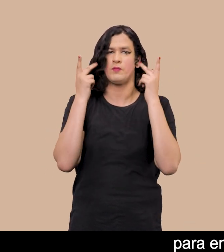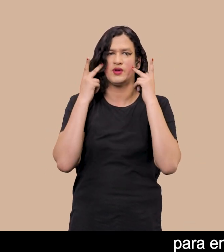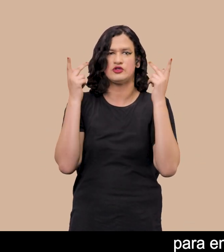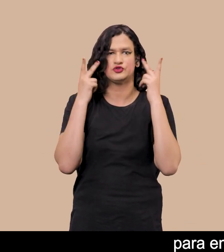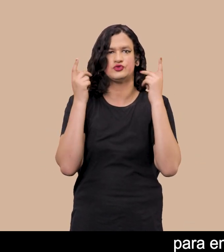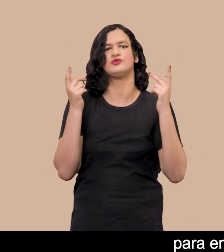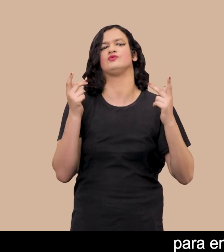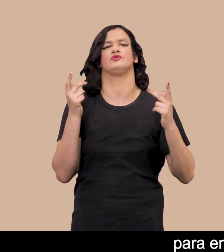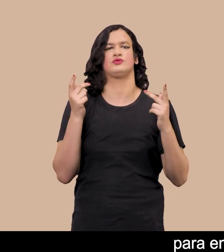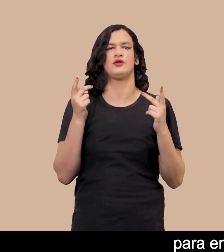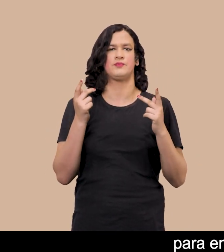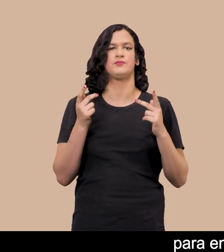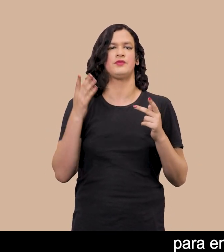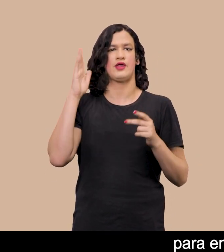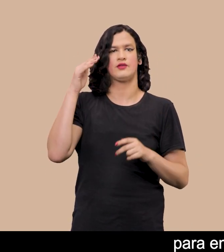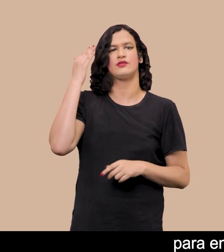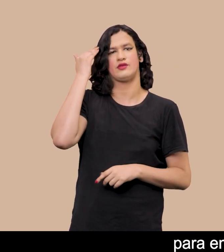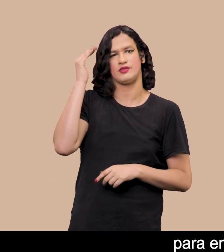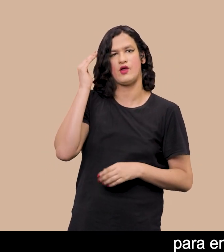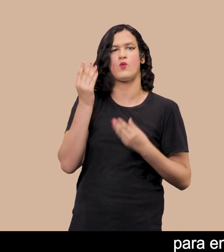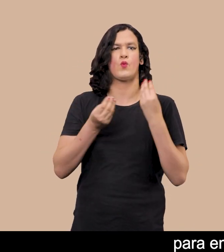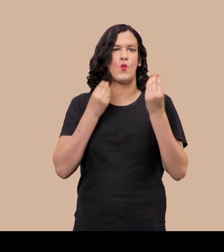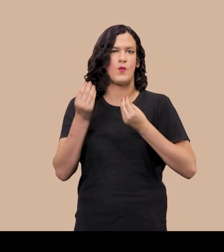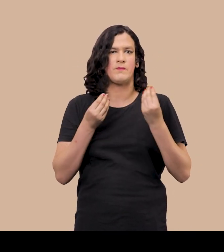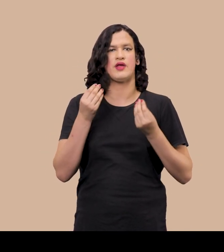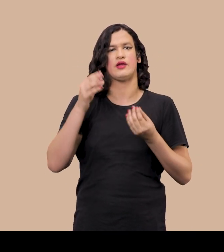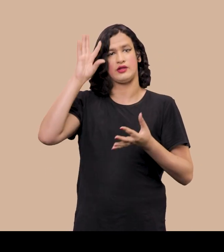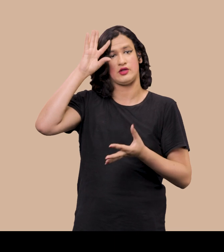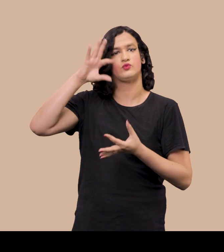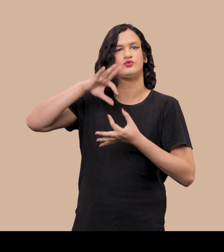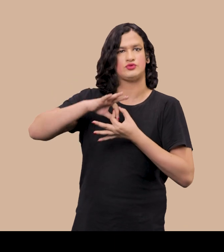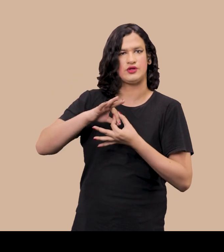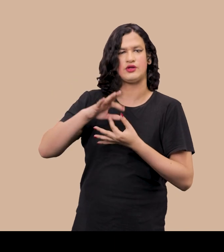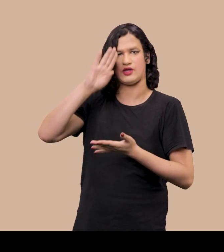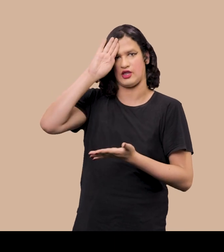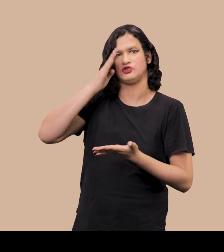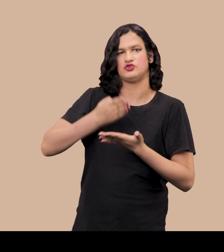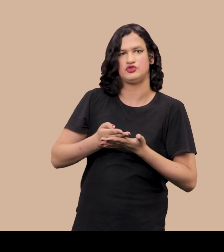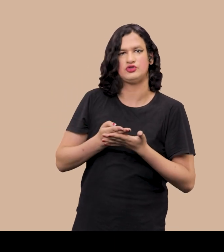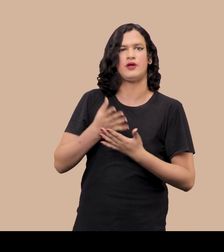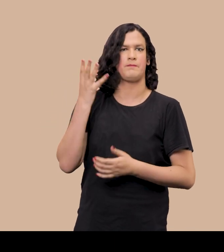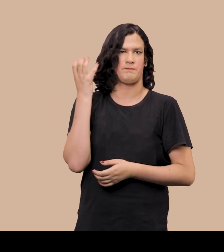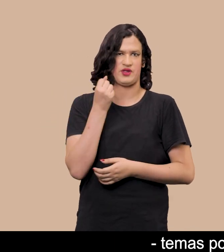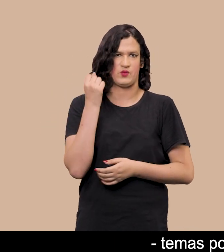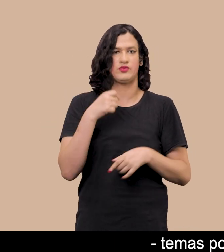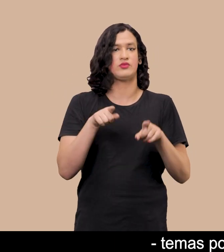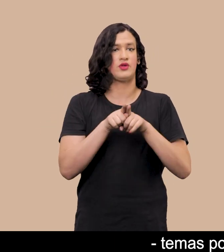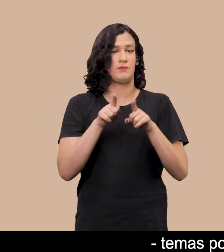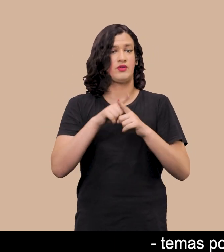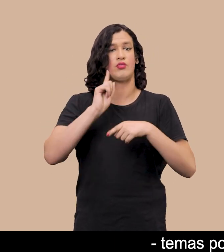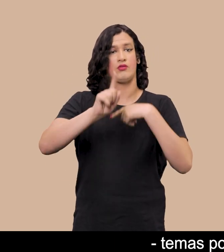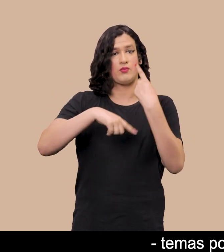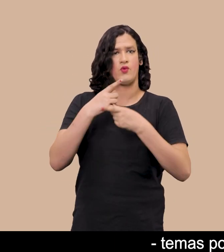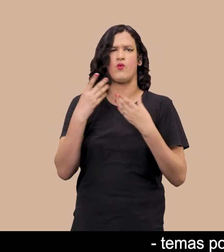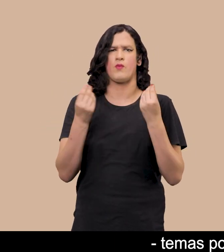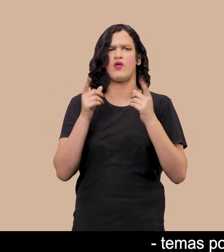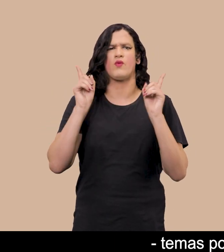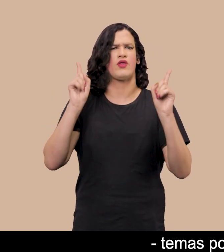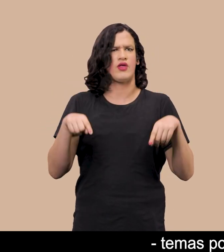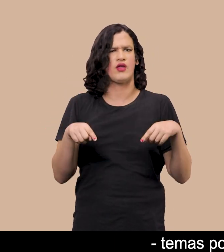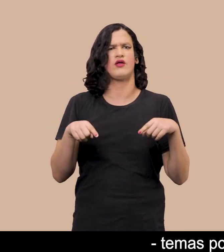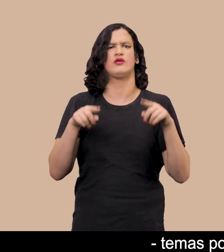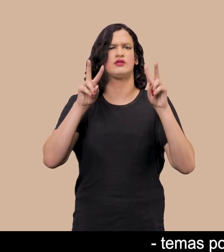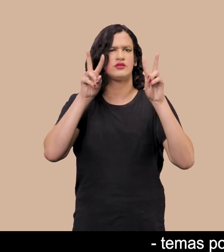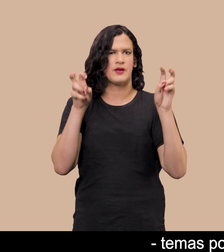constrói a sexualidade heterocis branca E, posteriormente, heterocis negra Temas pouco abordados em